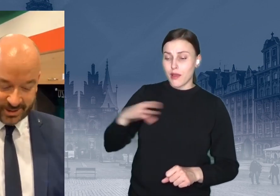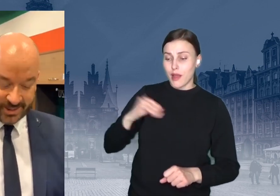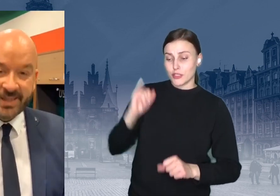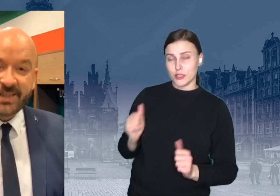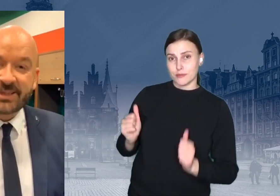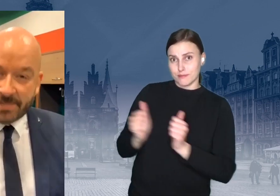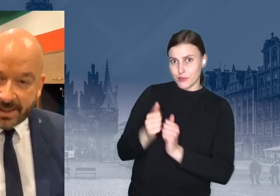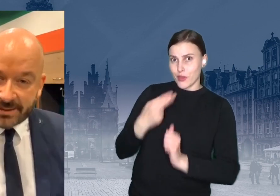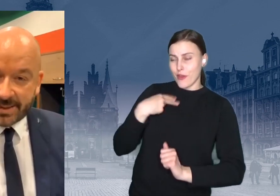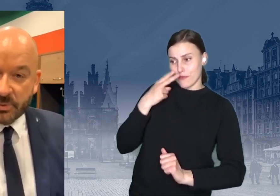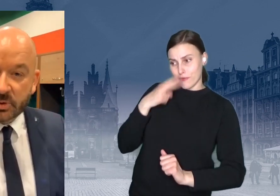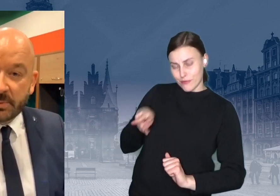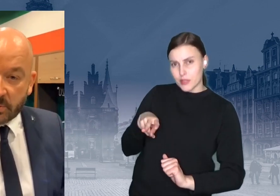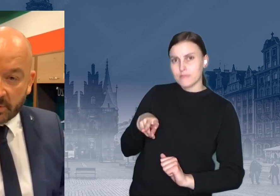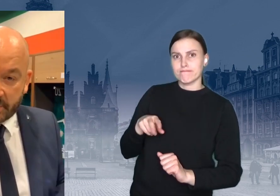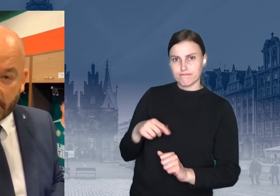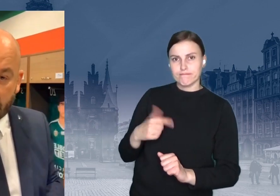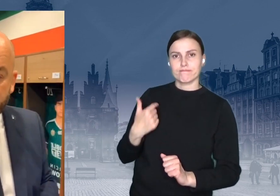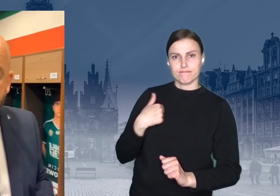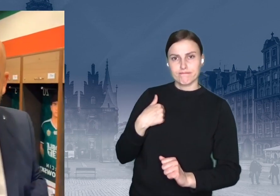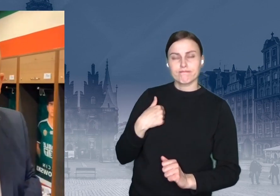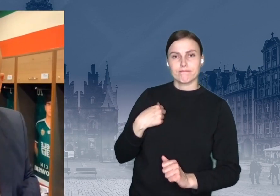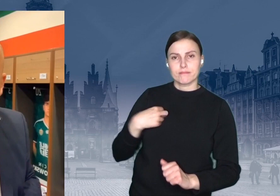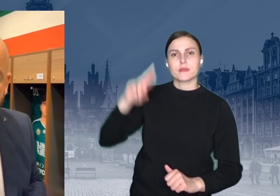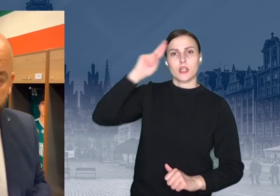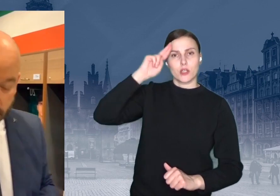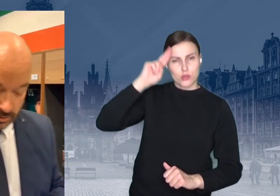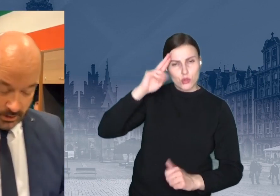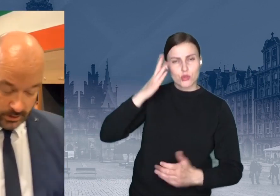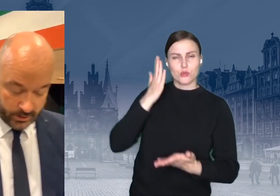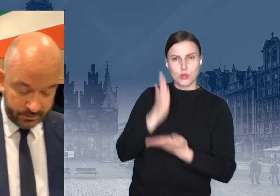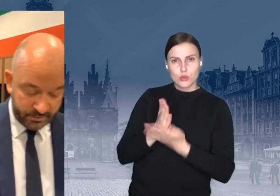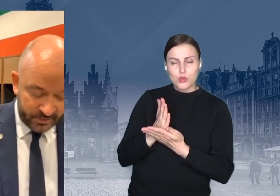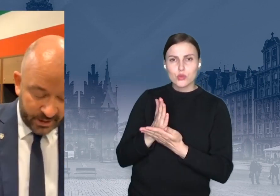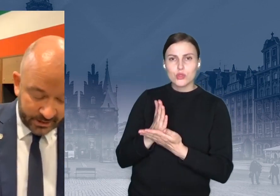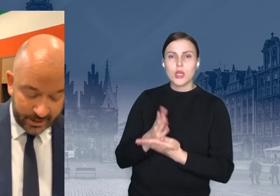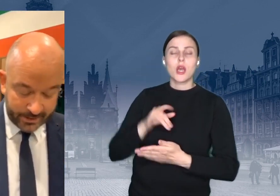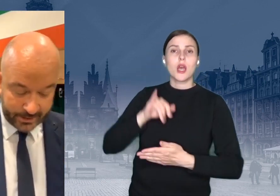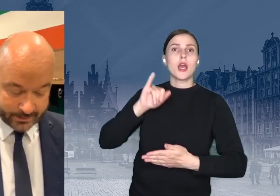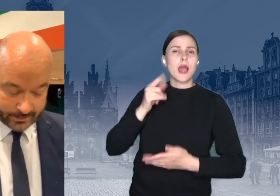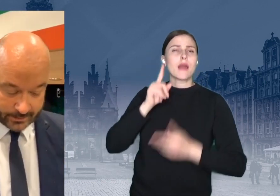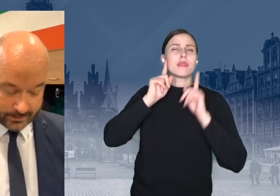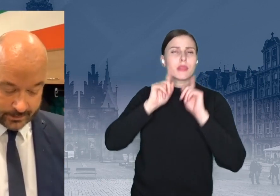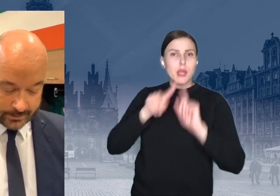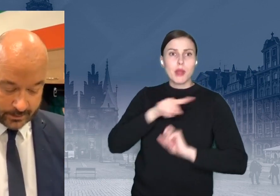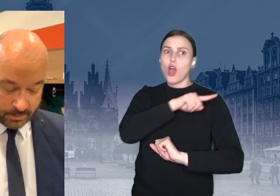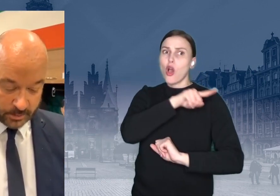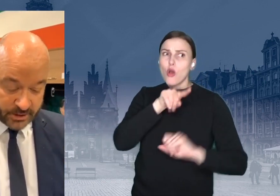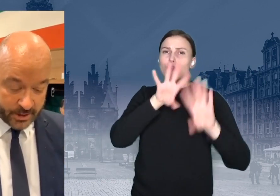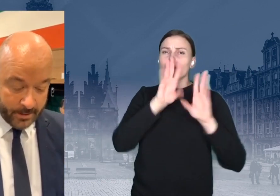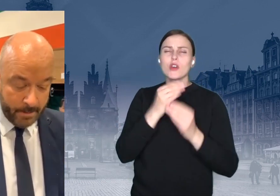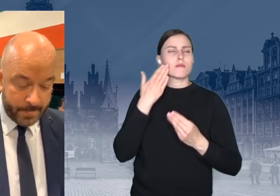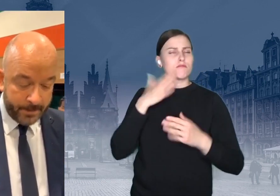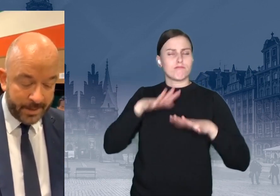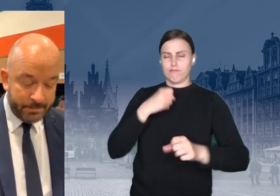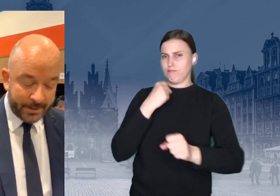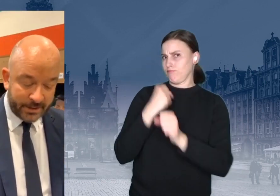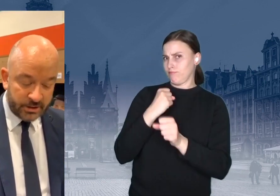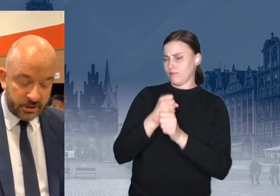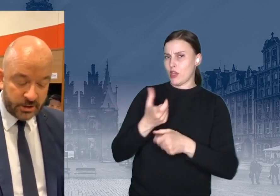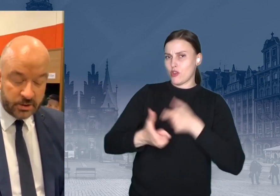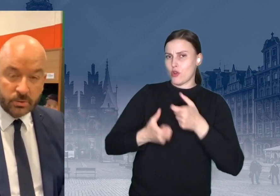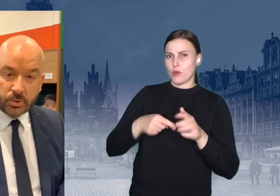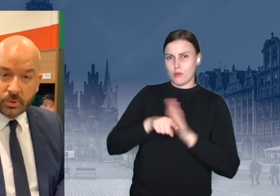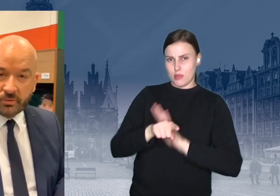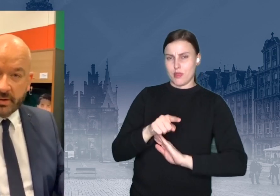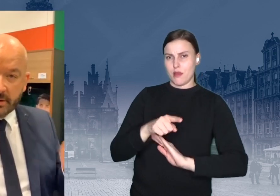myślę, że jeszcze bardziej nam uzmysłowiło, jak oni po prostu wiele dla nas robią. Słuchajcie, na